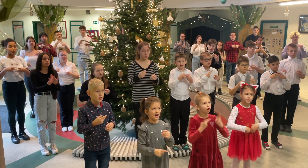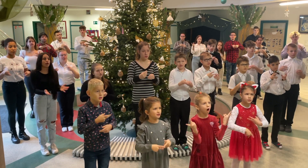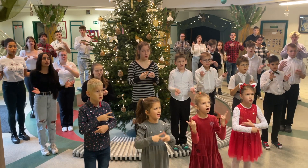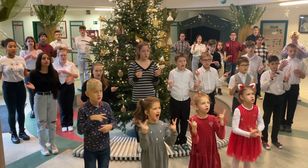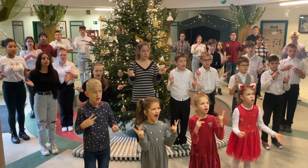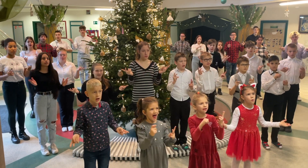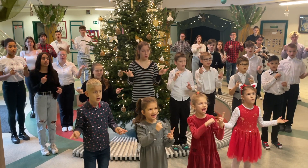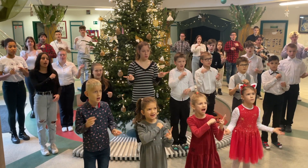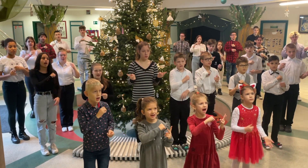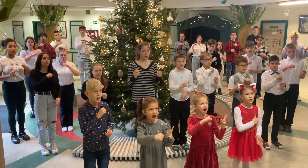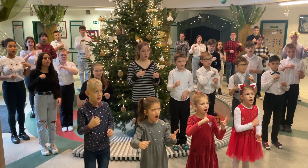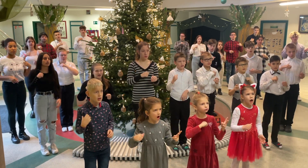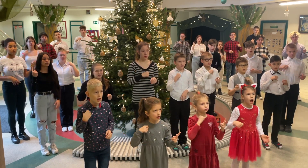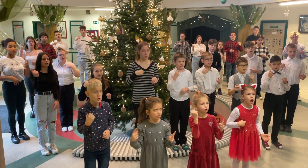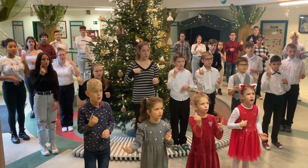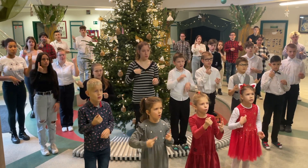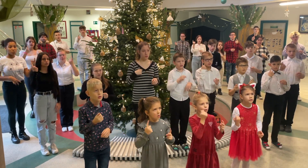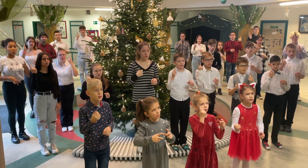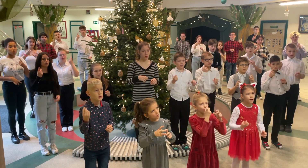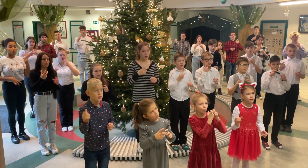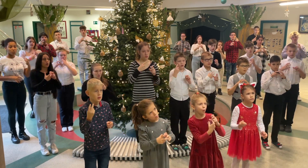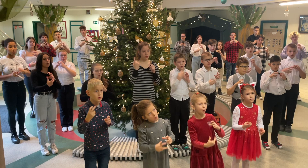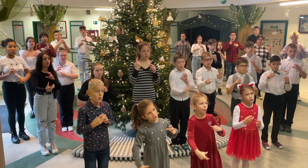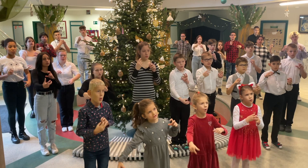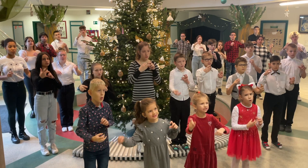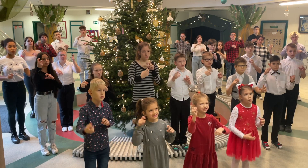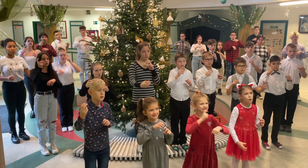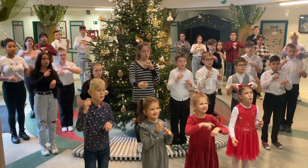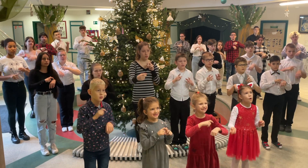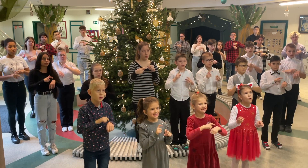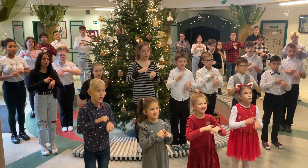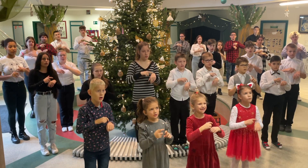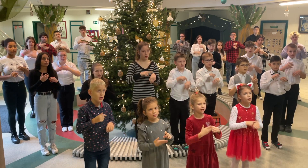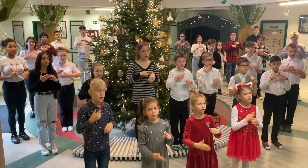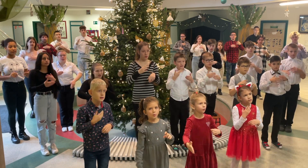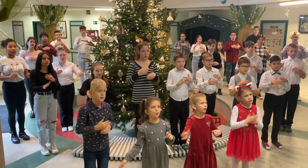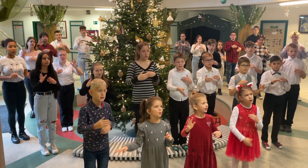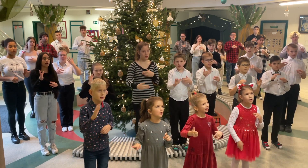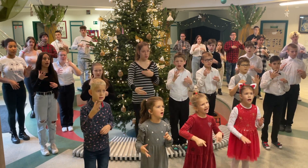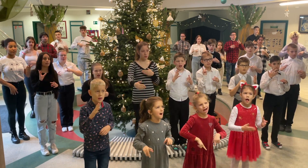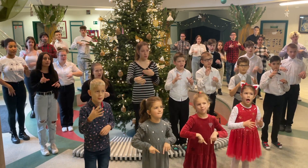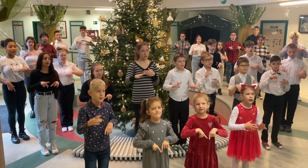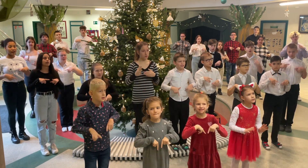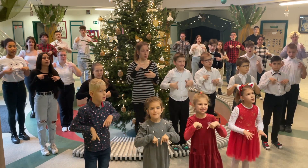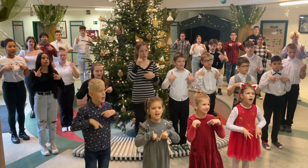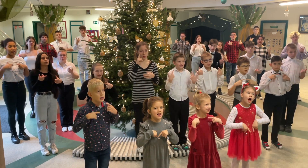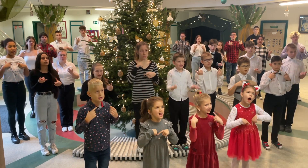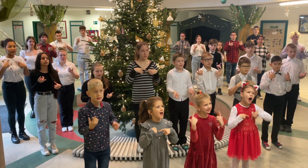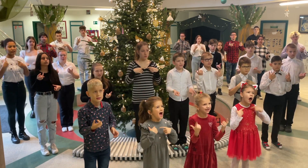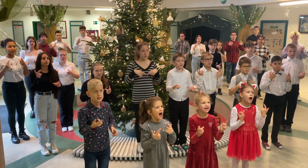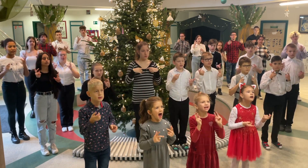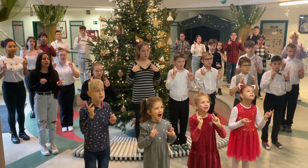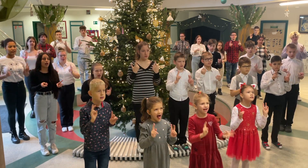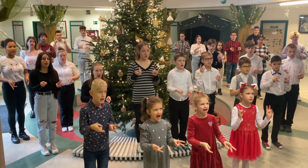nem élhet senki, hosszú ideig árván, kell egy